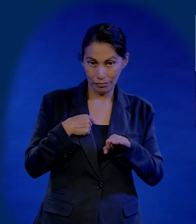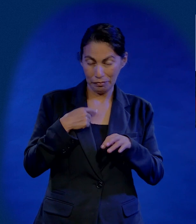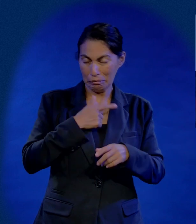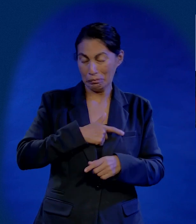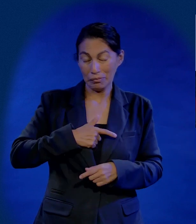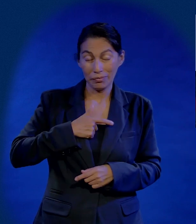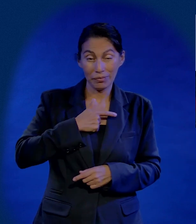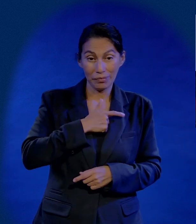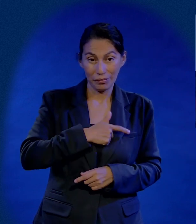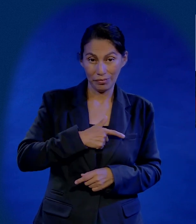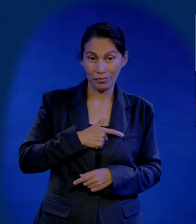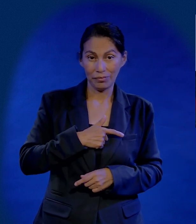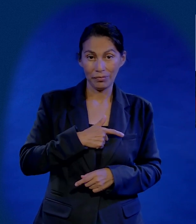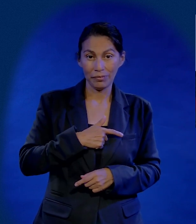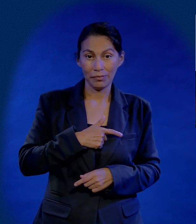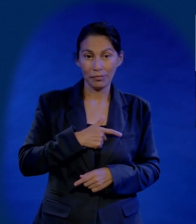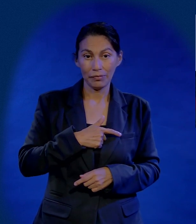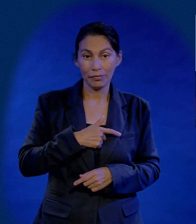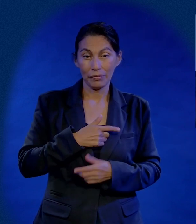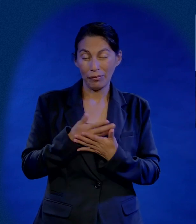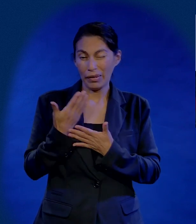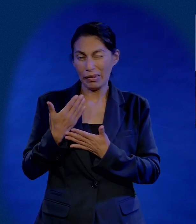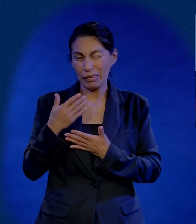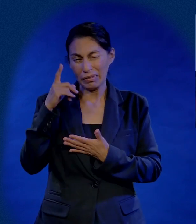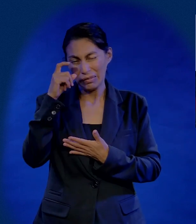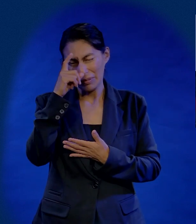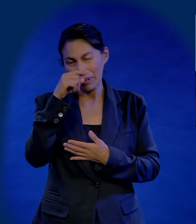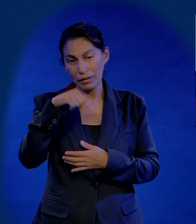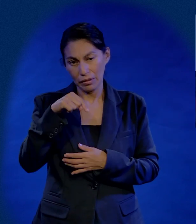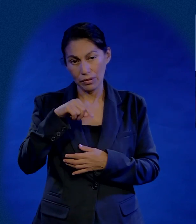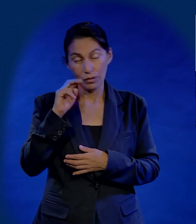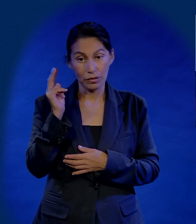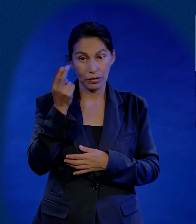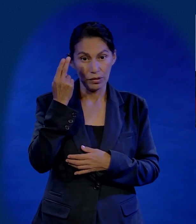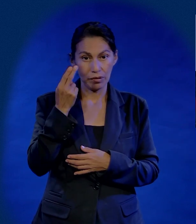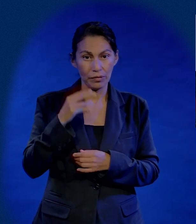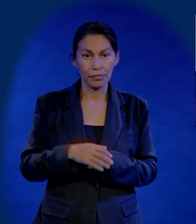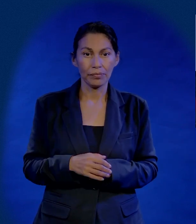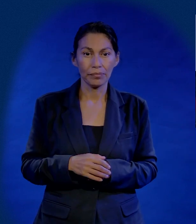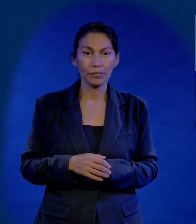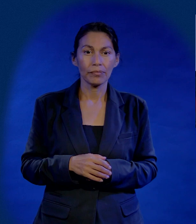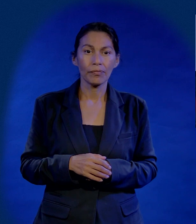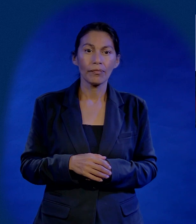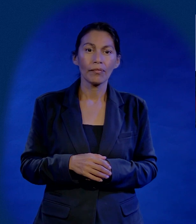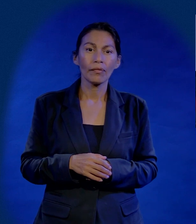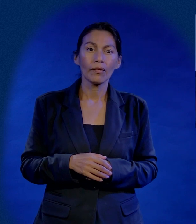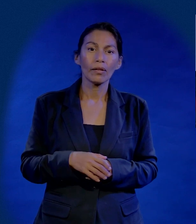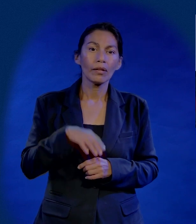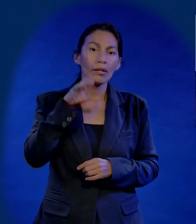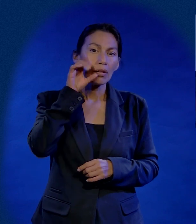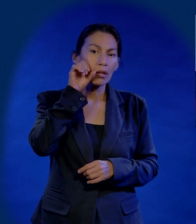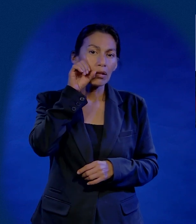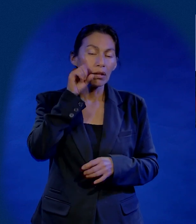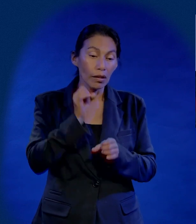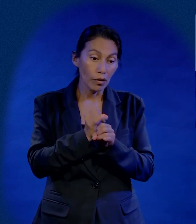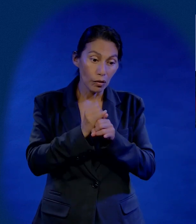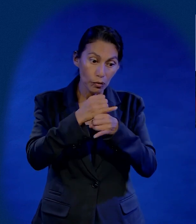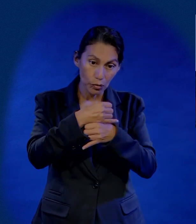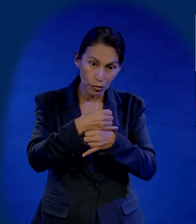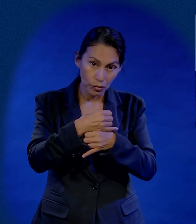Uno de mis trabajos que más disfruté, pero que eran más difíciles en la universidad, fue hacer